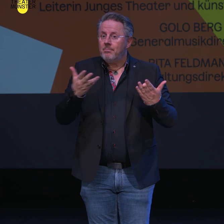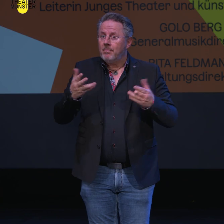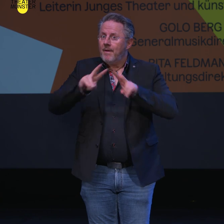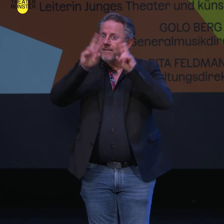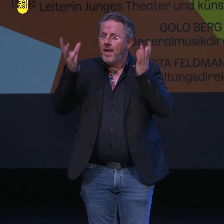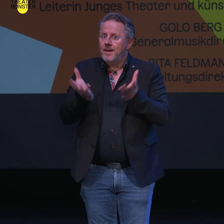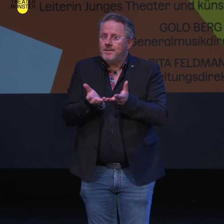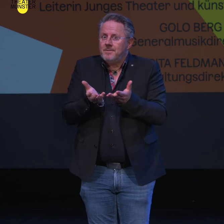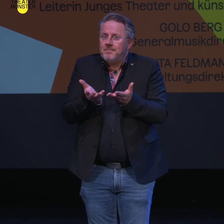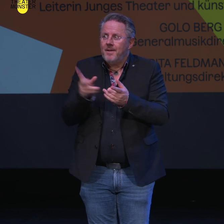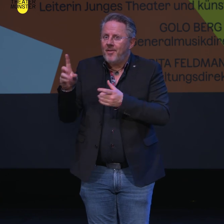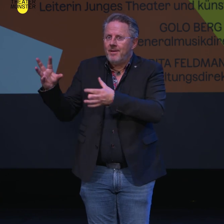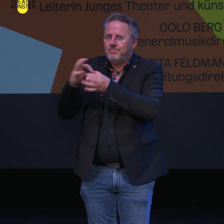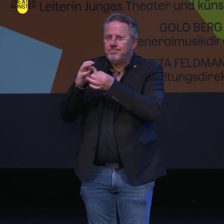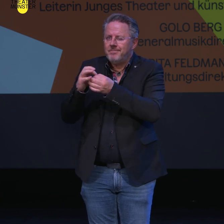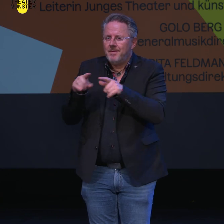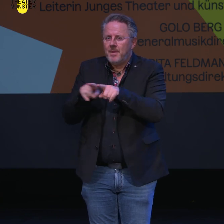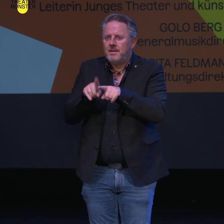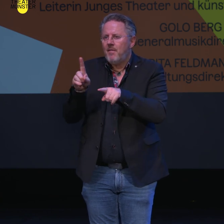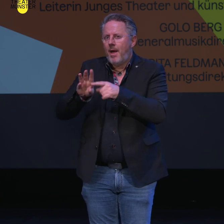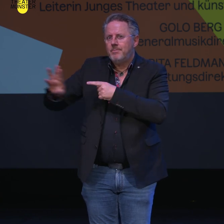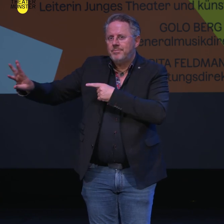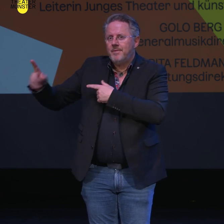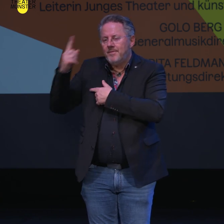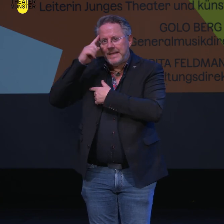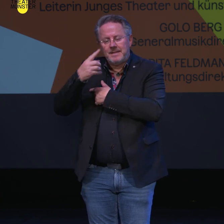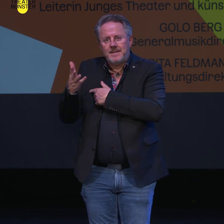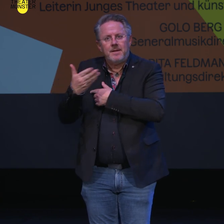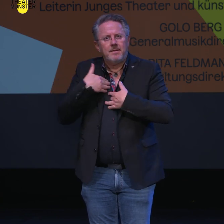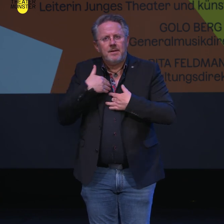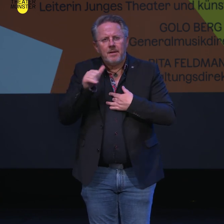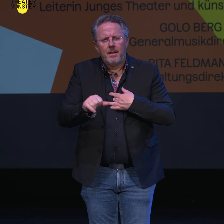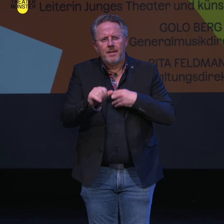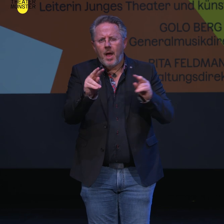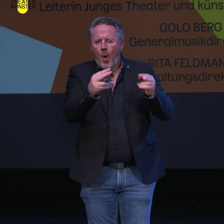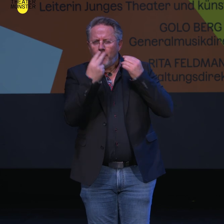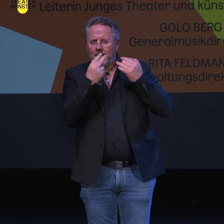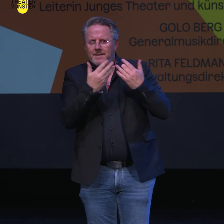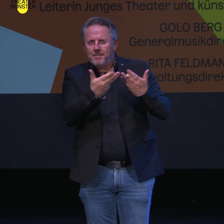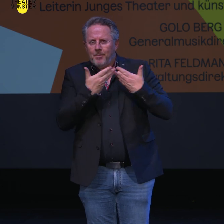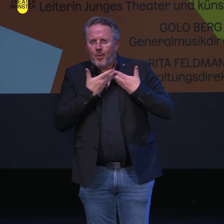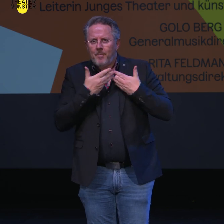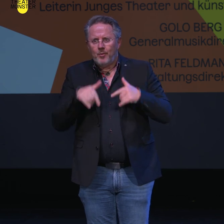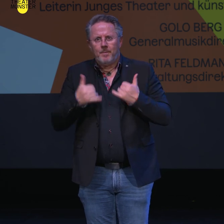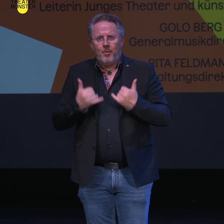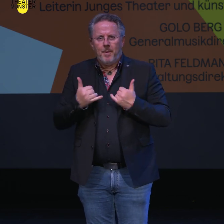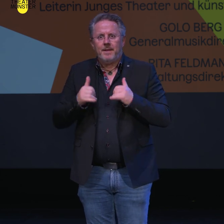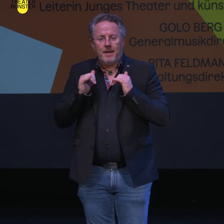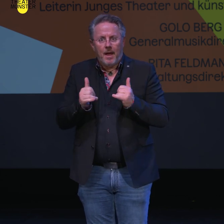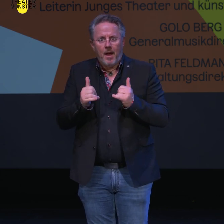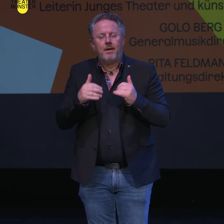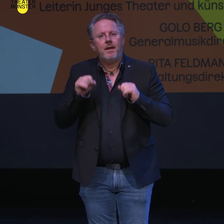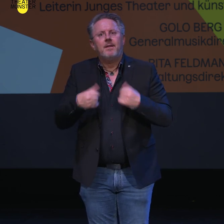Wen beziehen wir ein? Wen lassen wir außen vor? Gelingt uns große Aufmerksamkeit für den Moment? Können wir auch